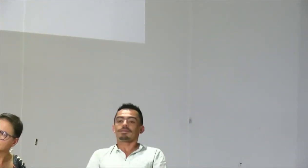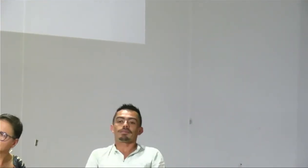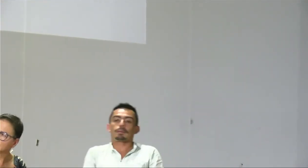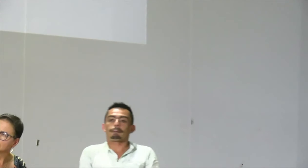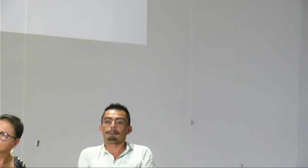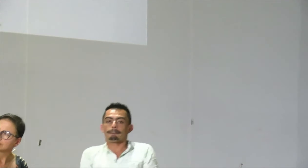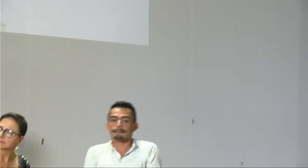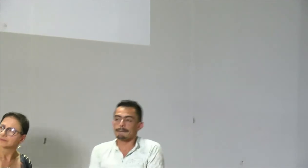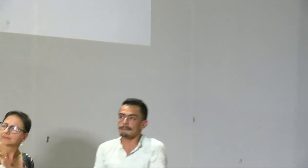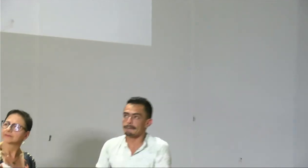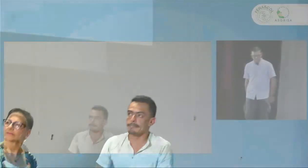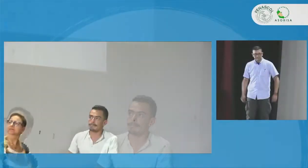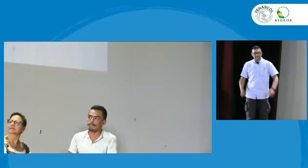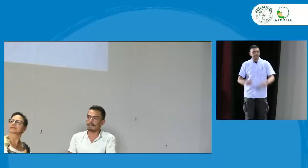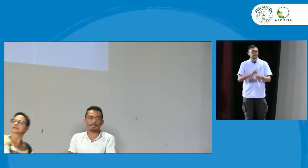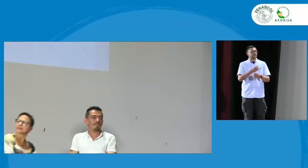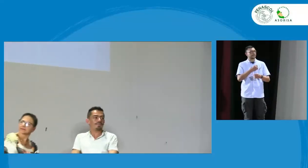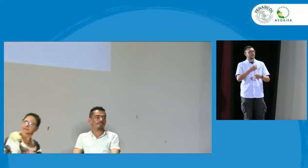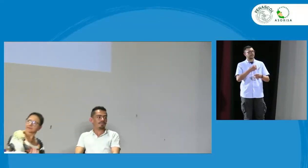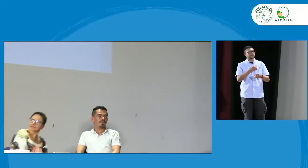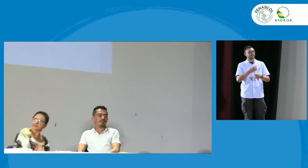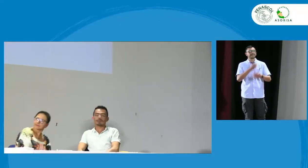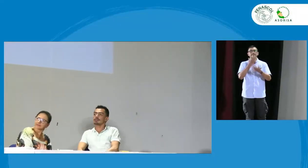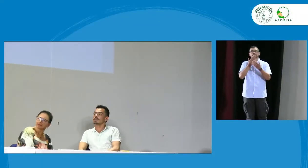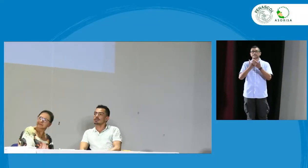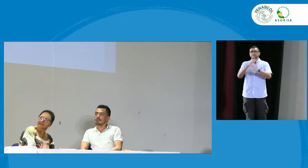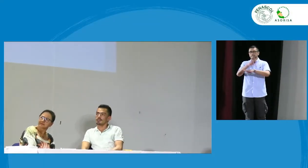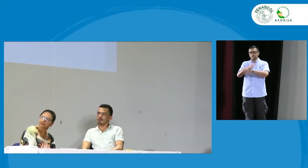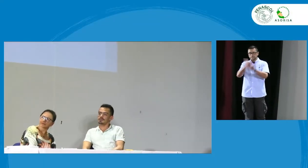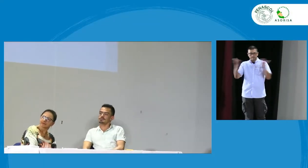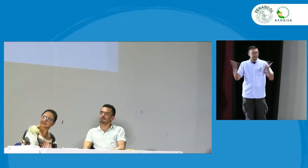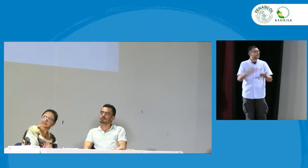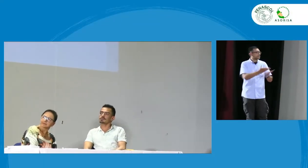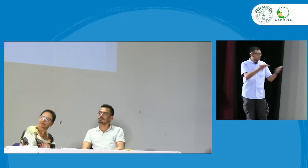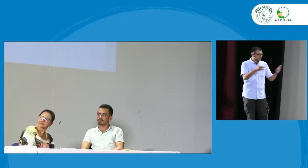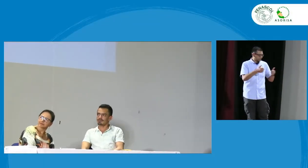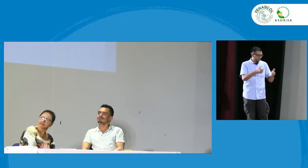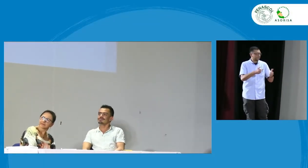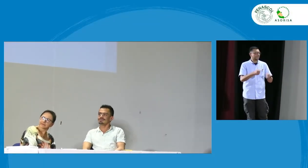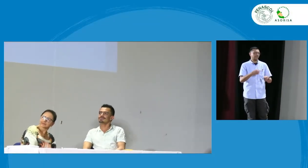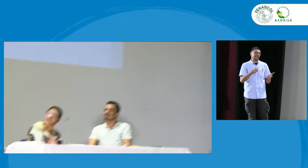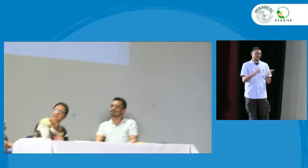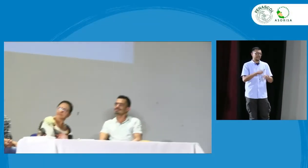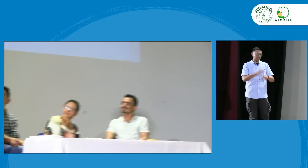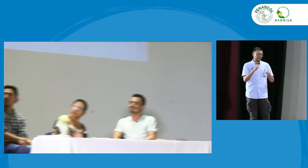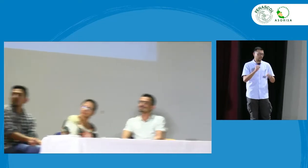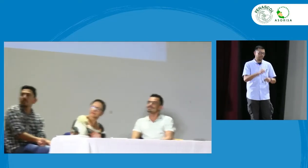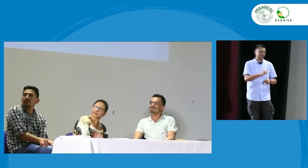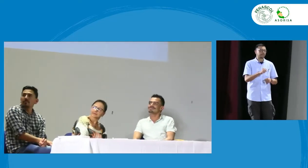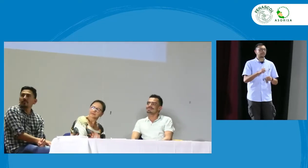para las personas sordas buenas tardes para todos espero que esté muy bien buenas tardes al panel